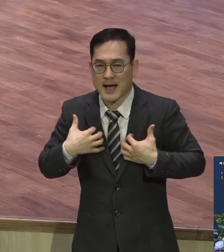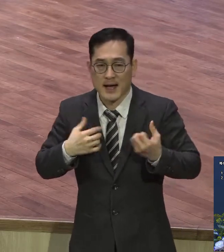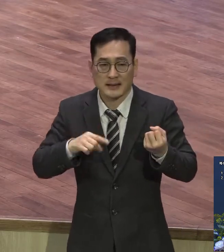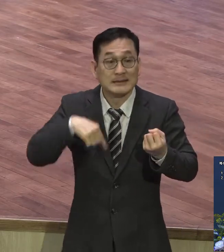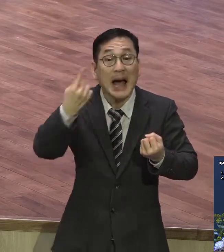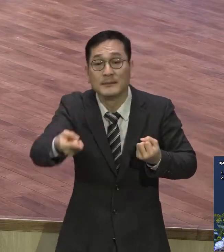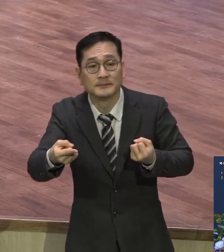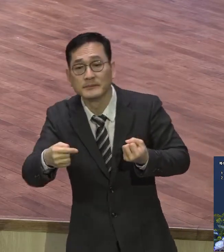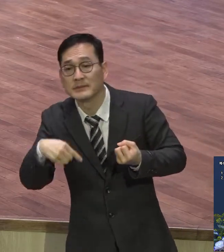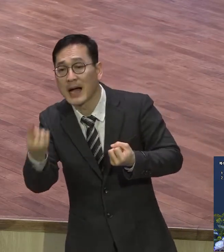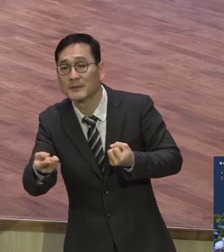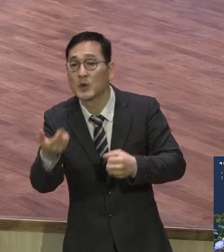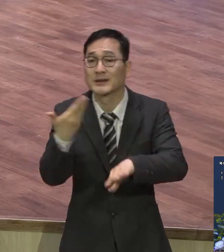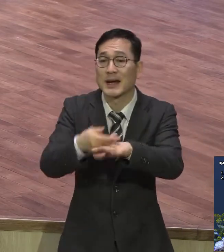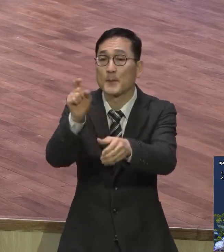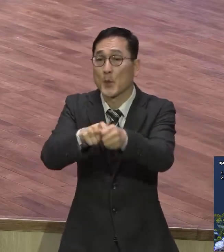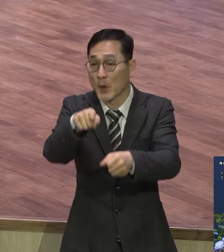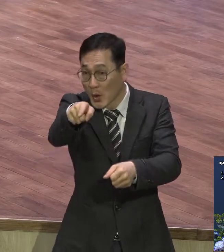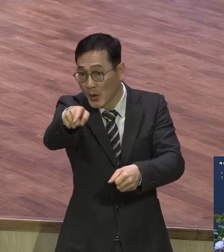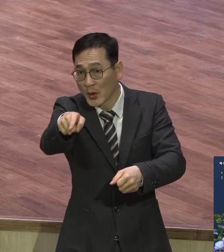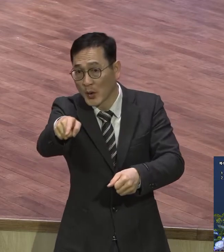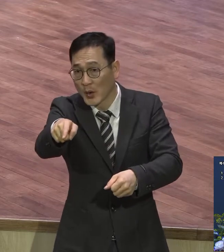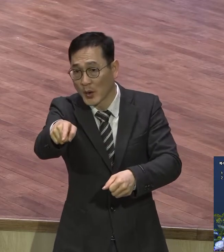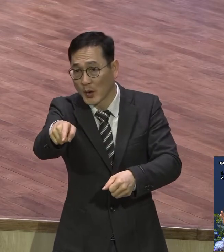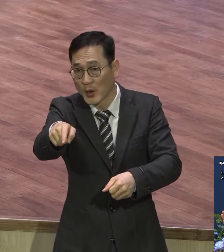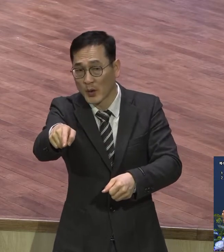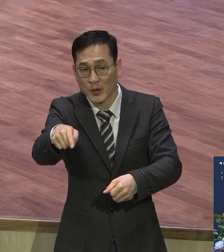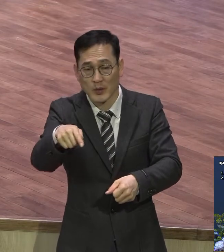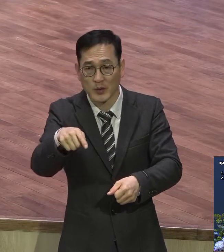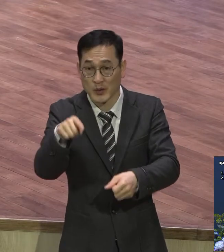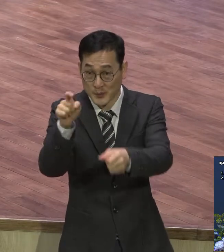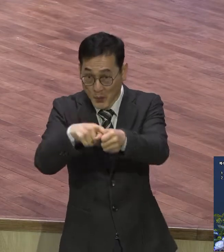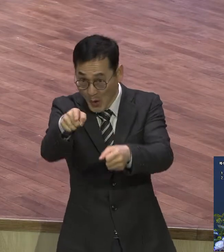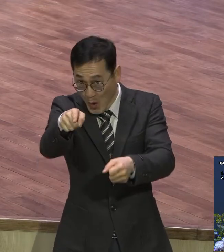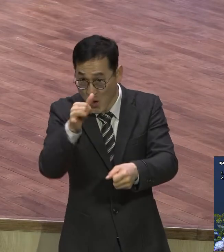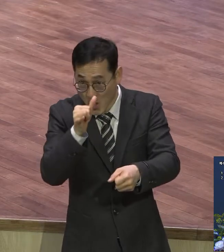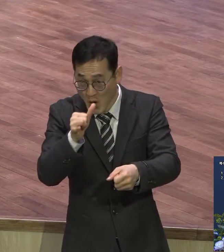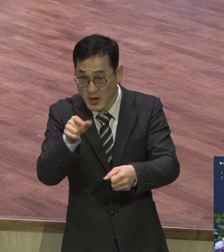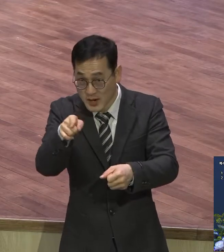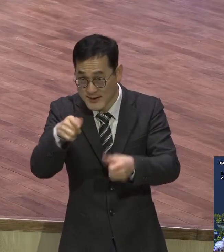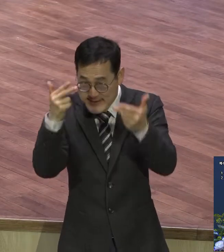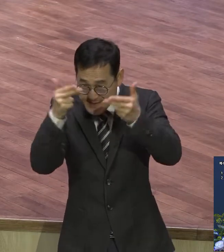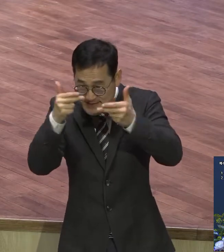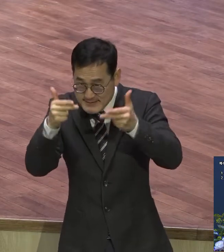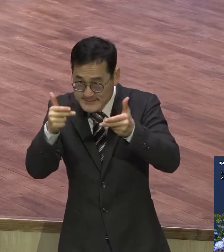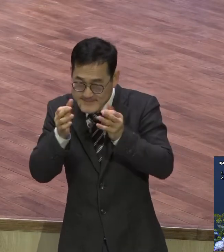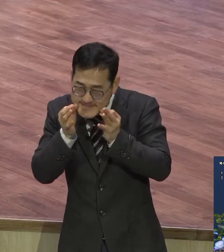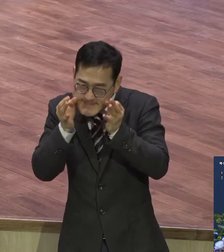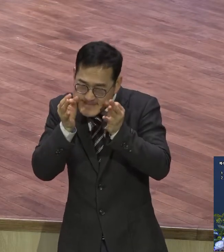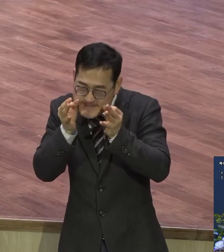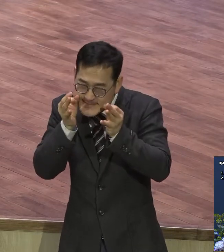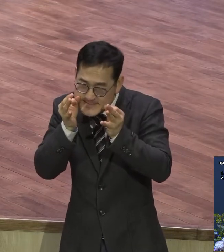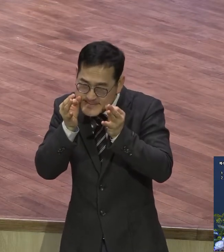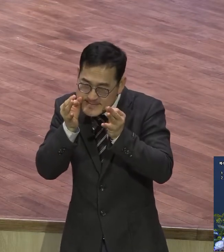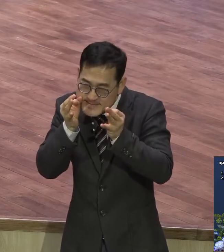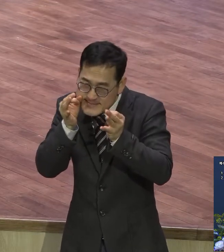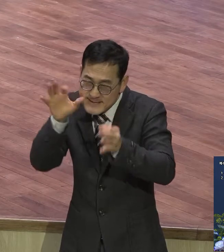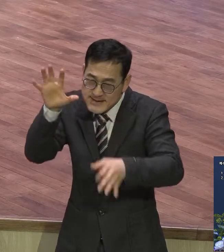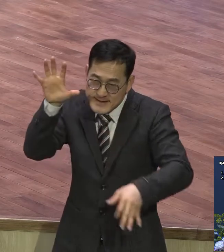또 목표 지향적 문제 또 만듭니다 또 하나 만듭니다 그래서 그걸 확 심합니다 그걸 이루기